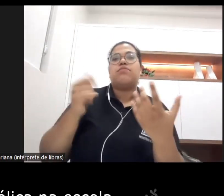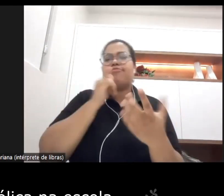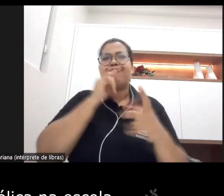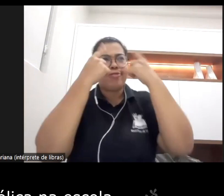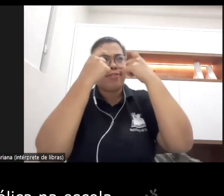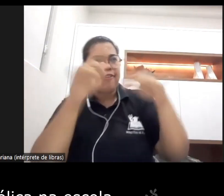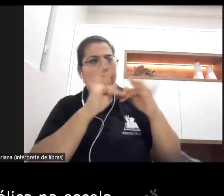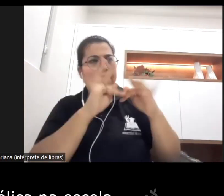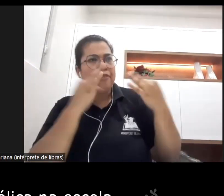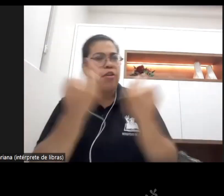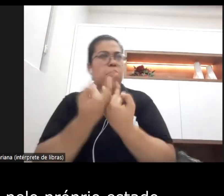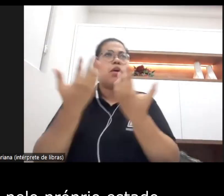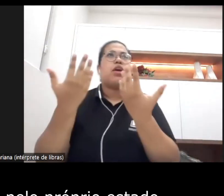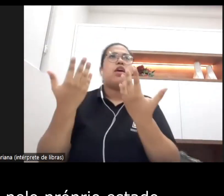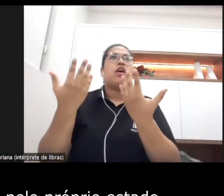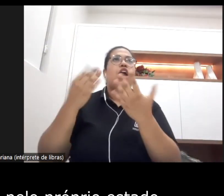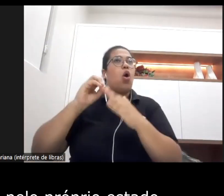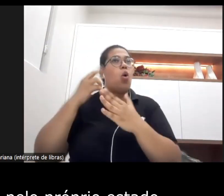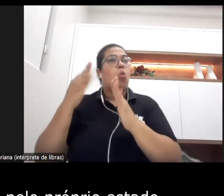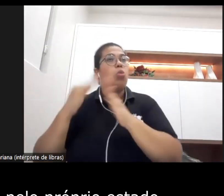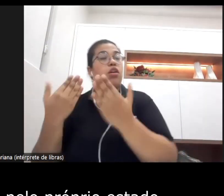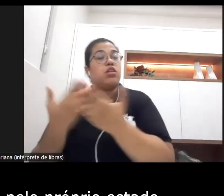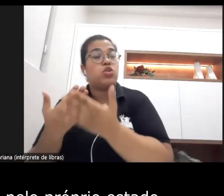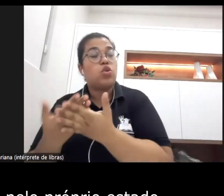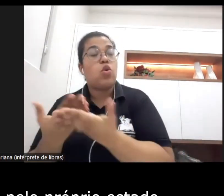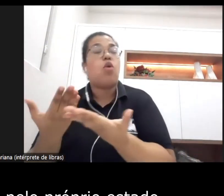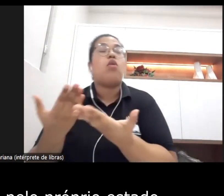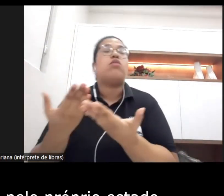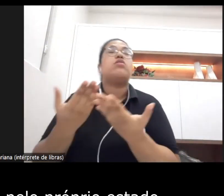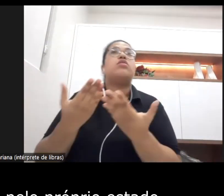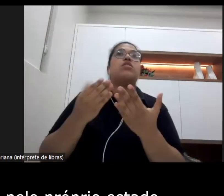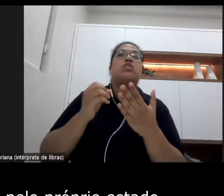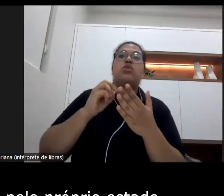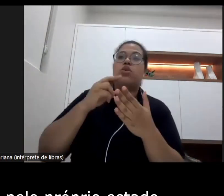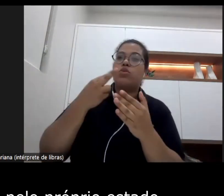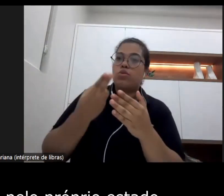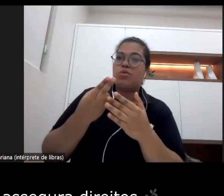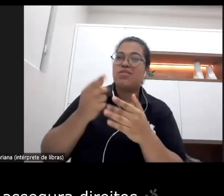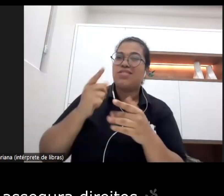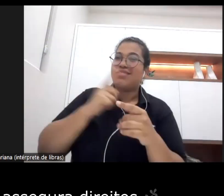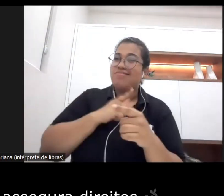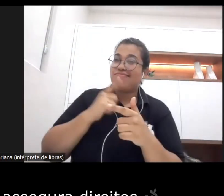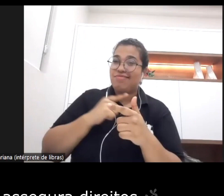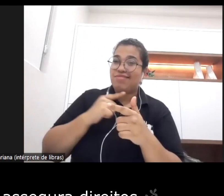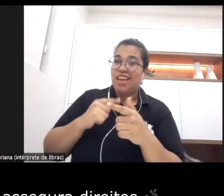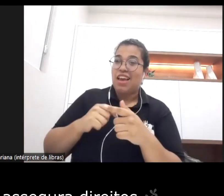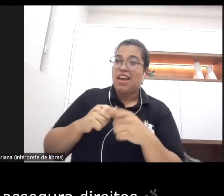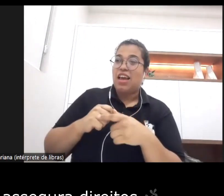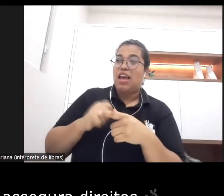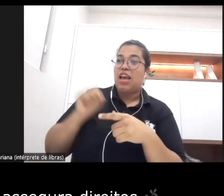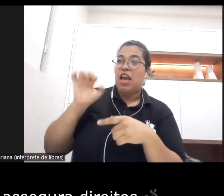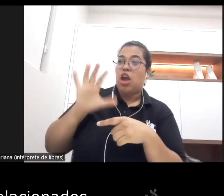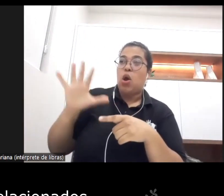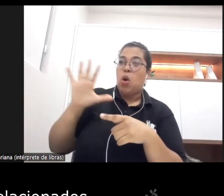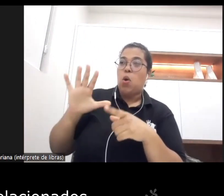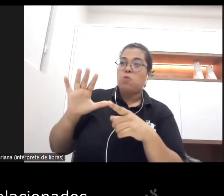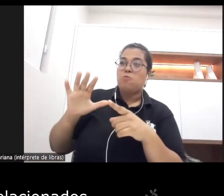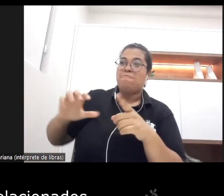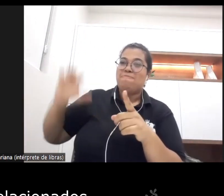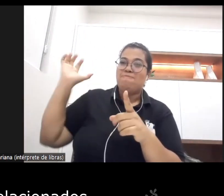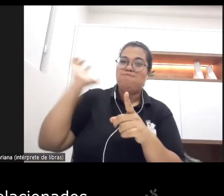simbólica na escola a violência provocada pelo próprio Estado na medida que não assegura direitos